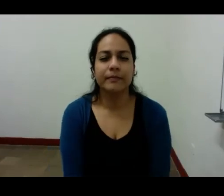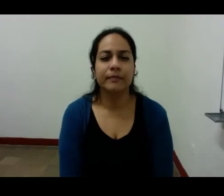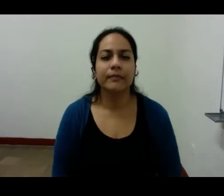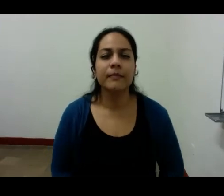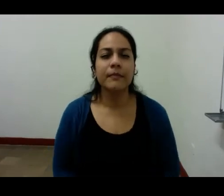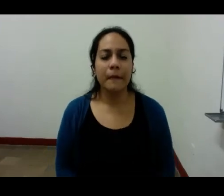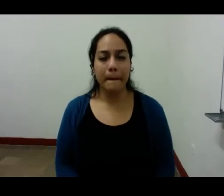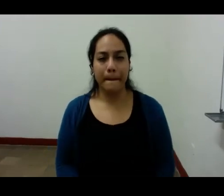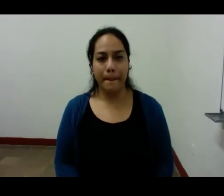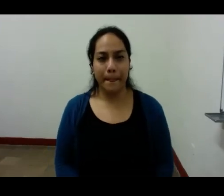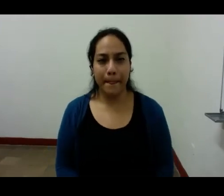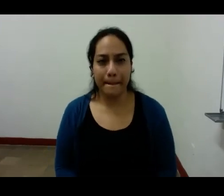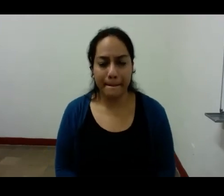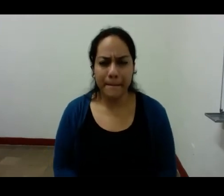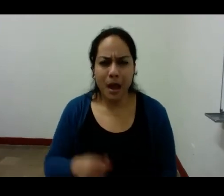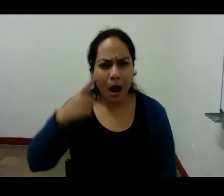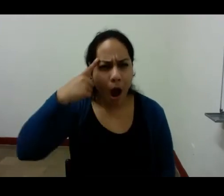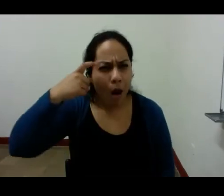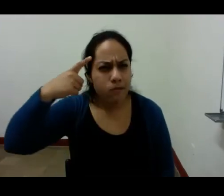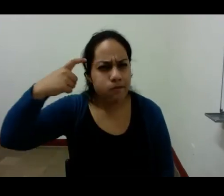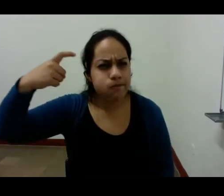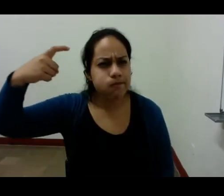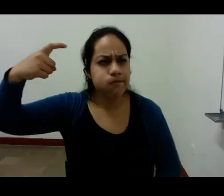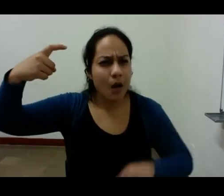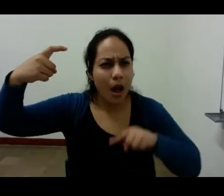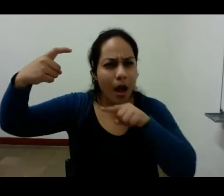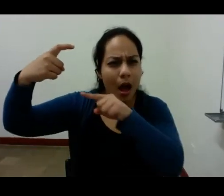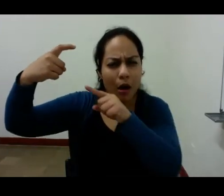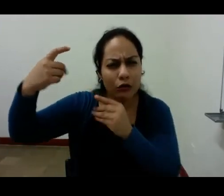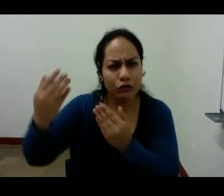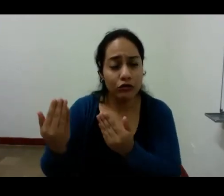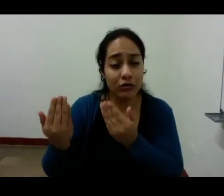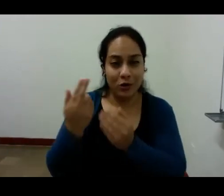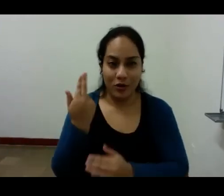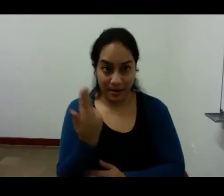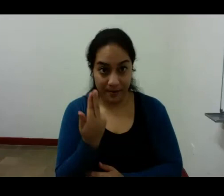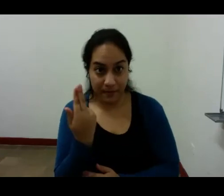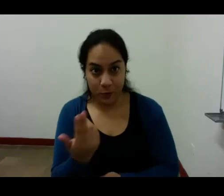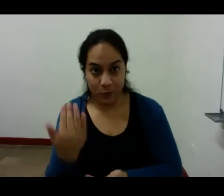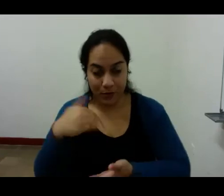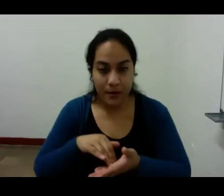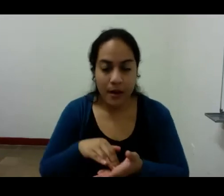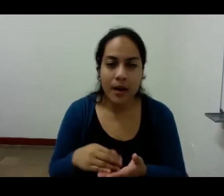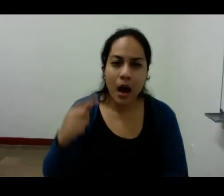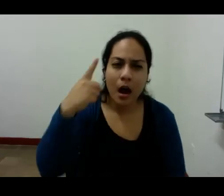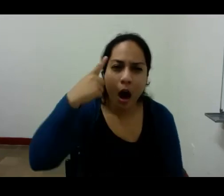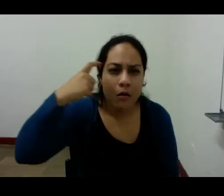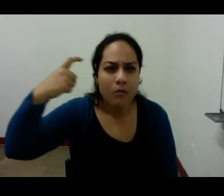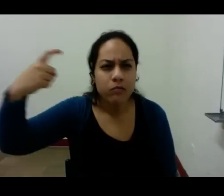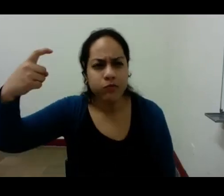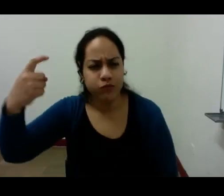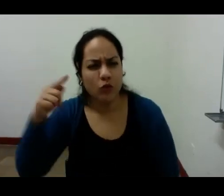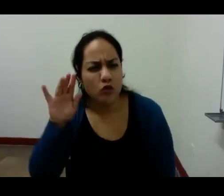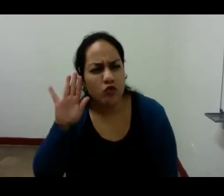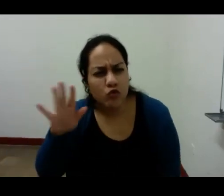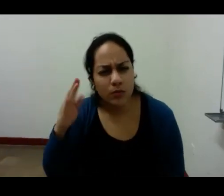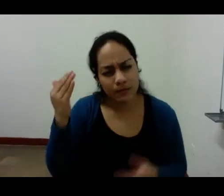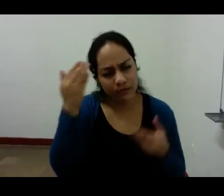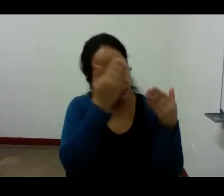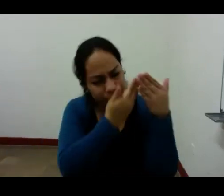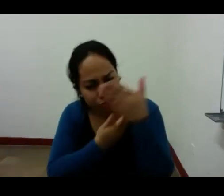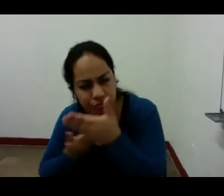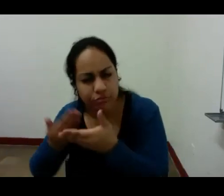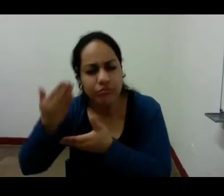el sueño es una técnica para ello repito en un tipo de anábesis desde lo